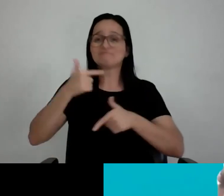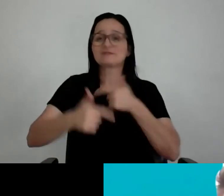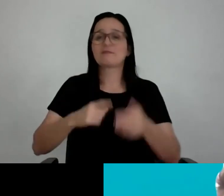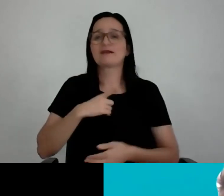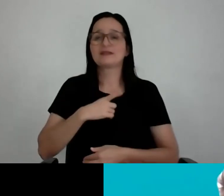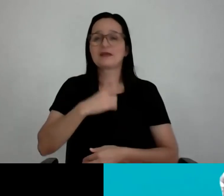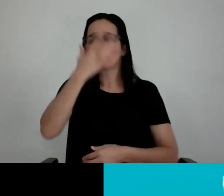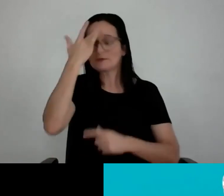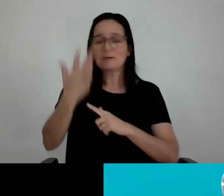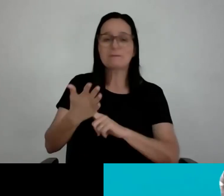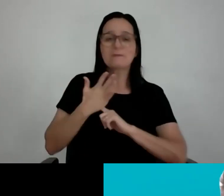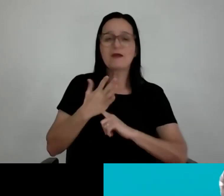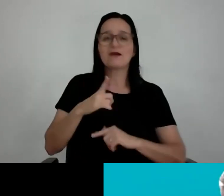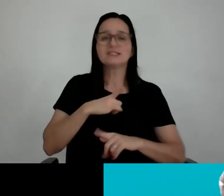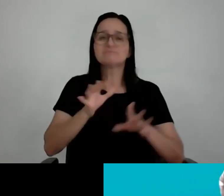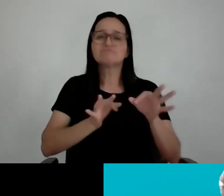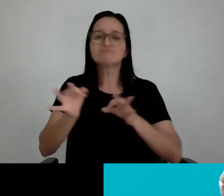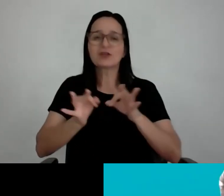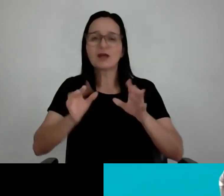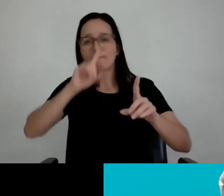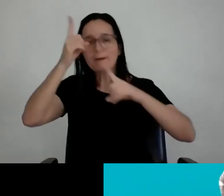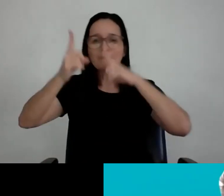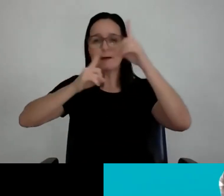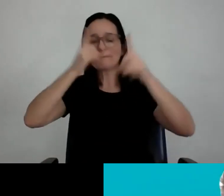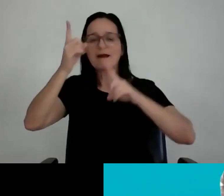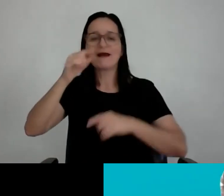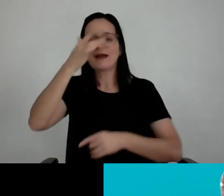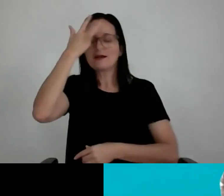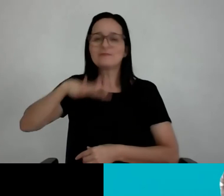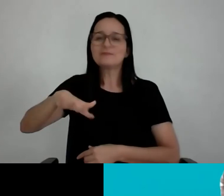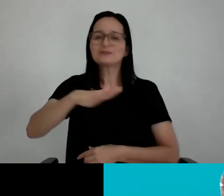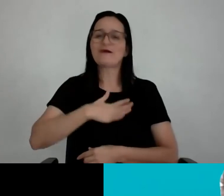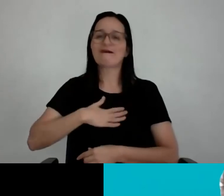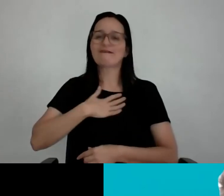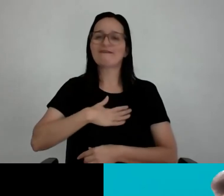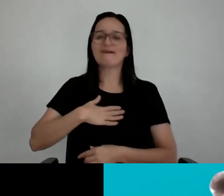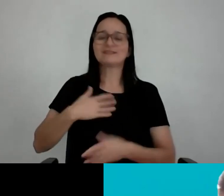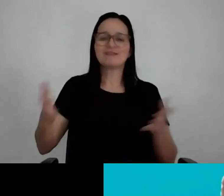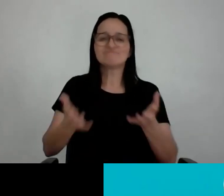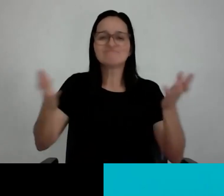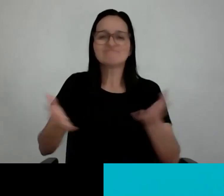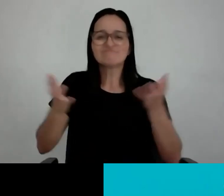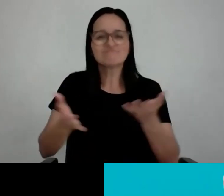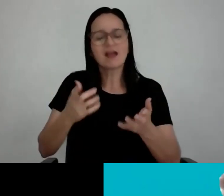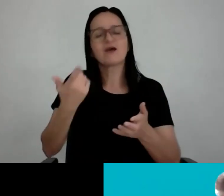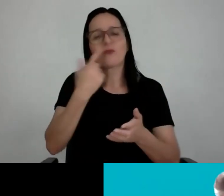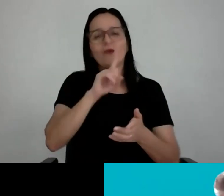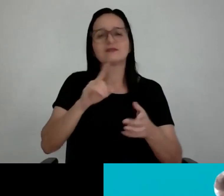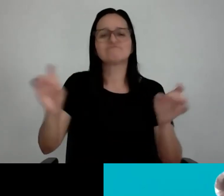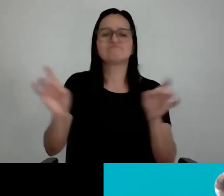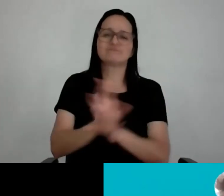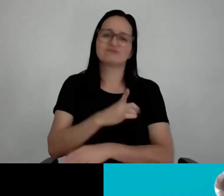pelo menos são projetos criativos, todo mundo gosta muito e fica ali, vamos lá, vamos lá, vamos lá, e a gente consegue realizar esse negócio diferente.